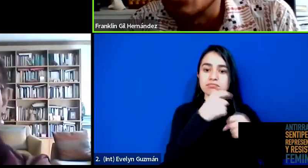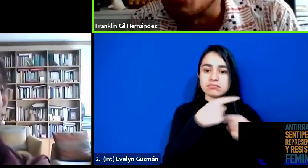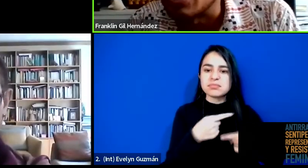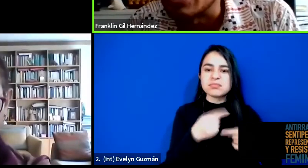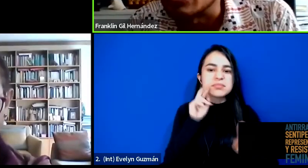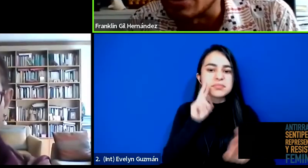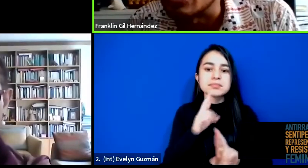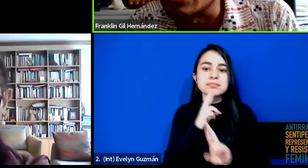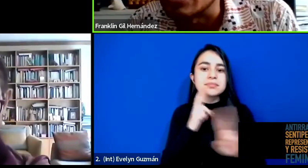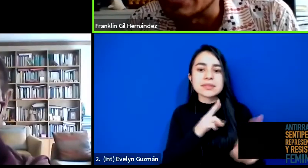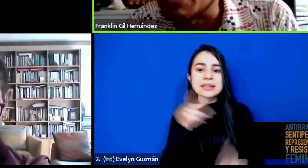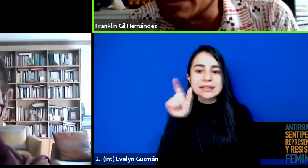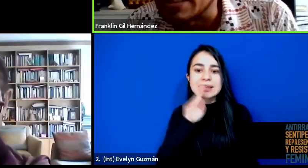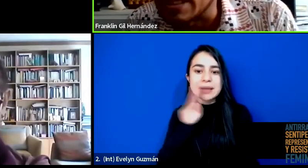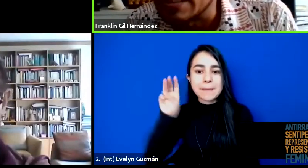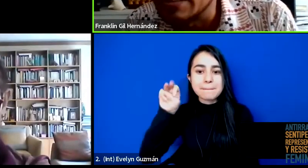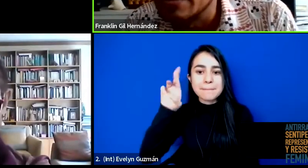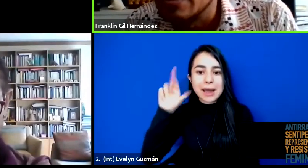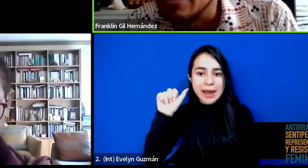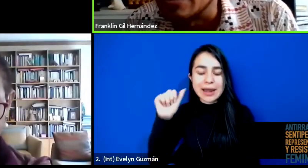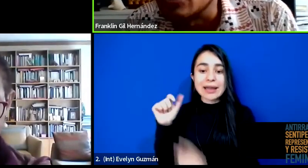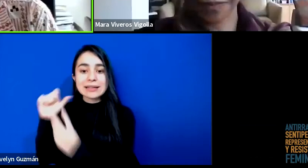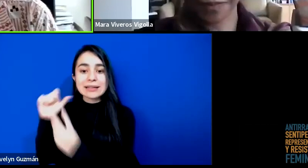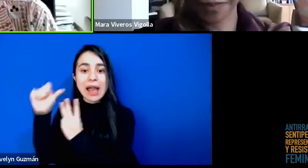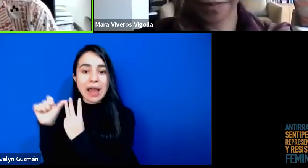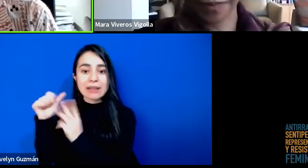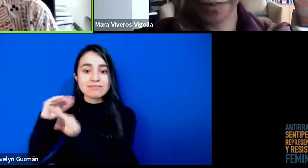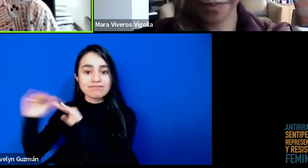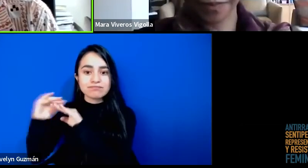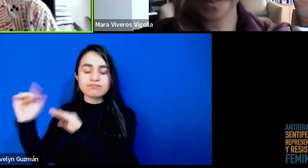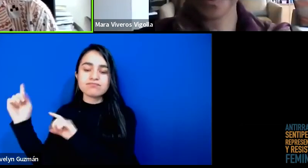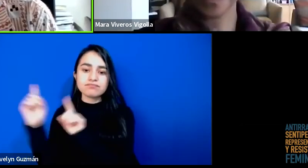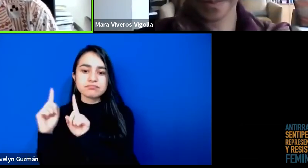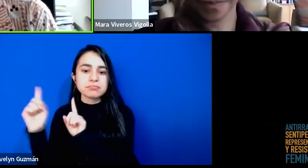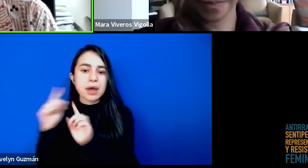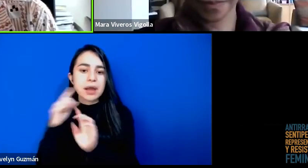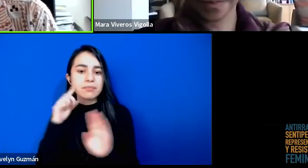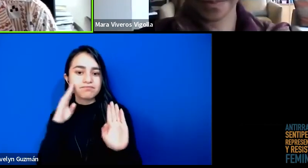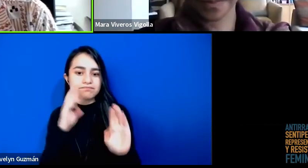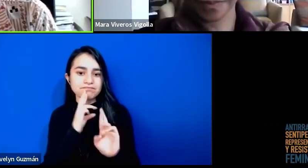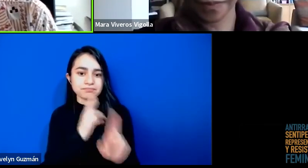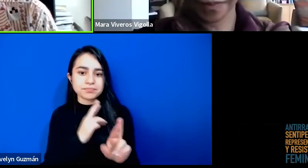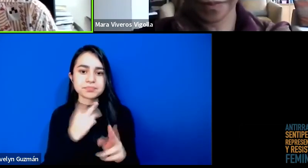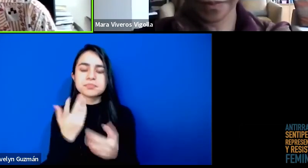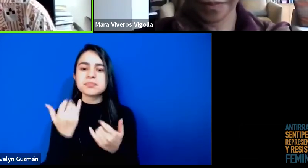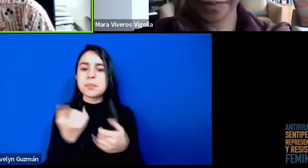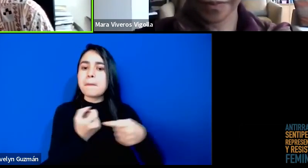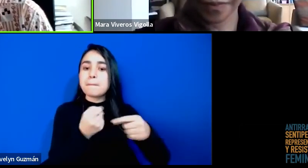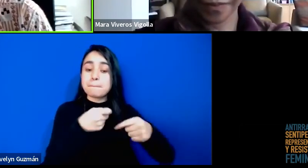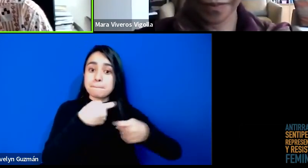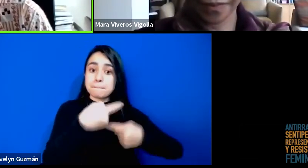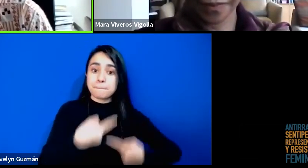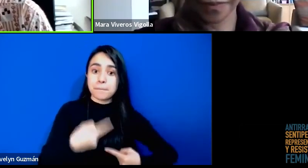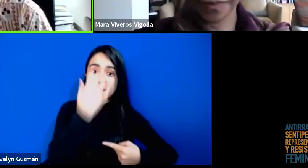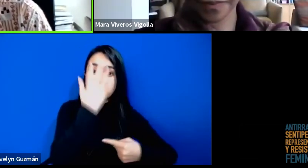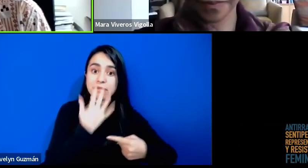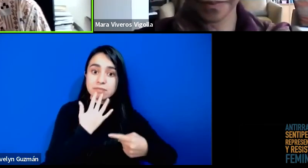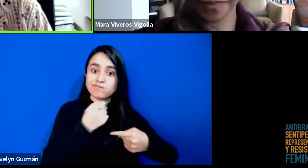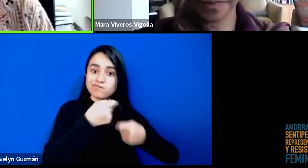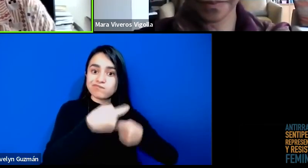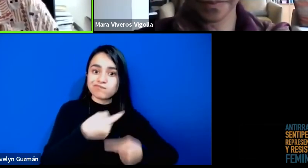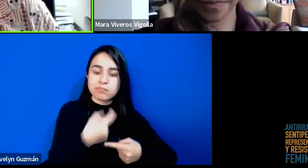Mara como a nuestras invitadas entonces una de las preguntas es bueno